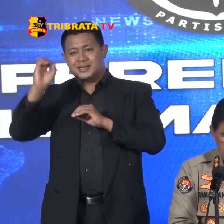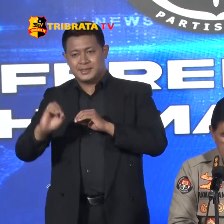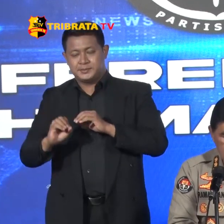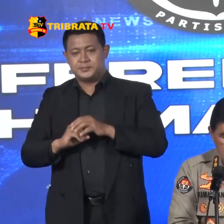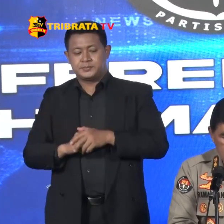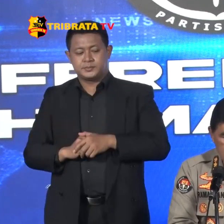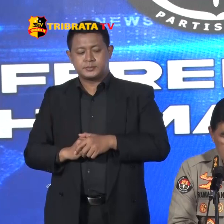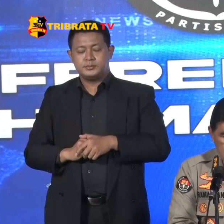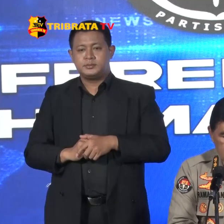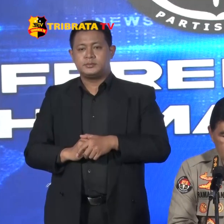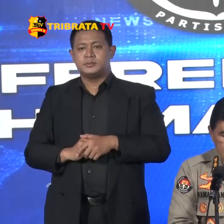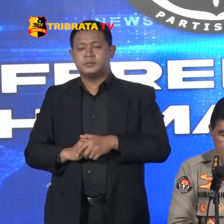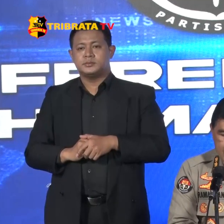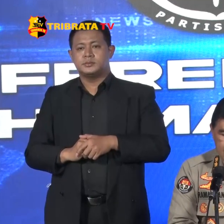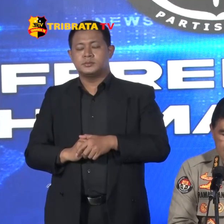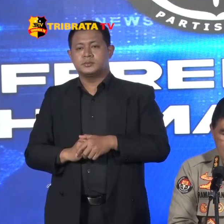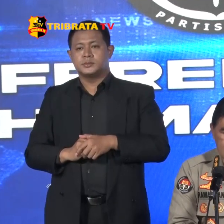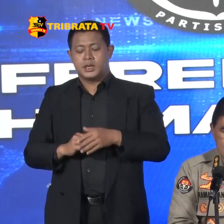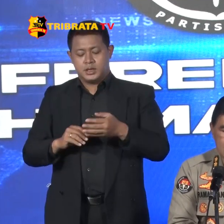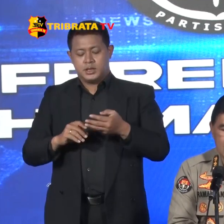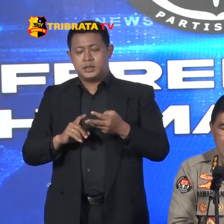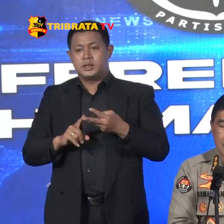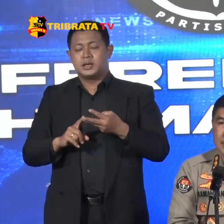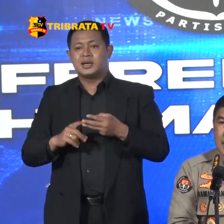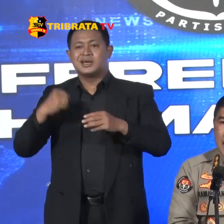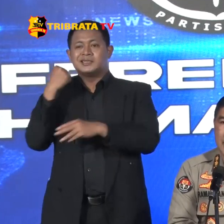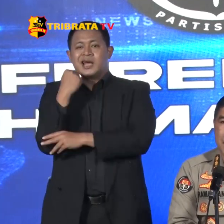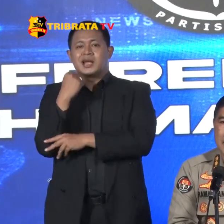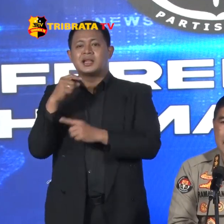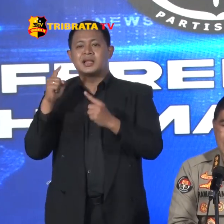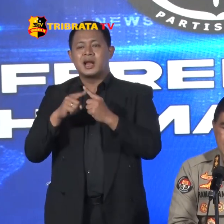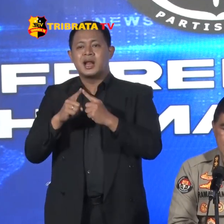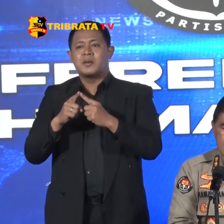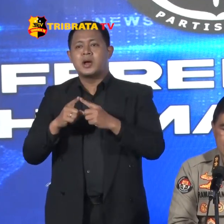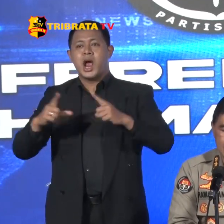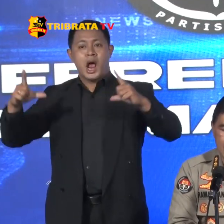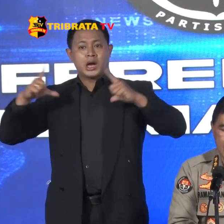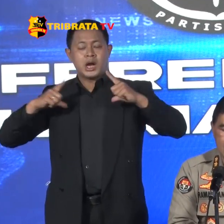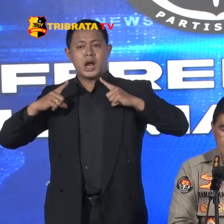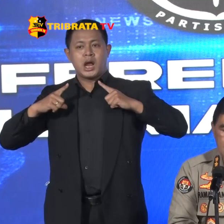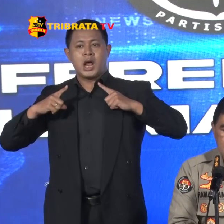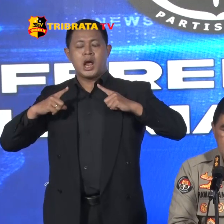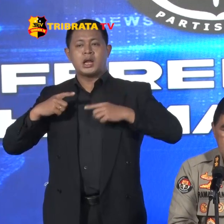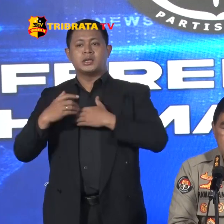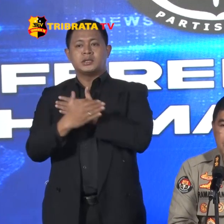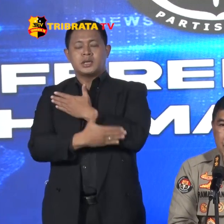Kemudian Yang ketiga Kejahatan Terhadap Kekayaan Negara